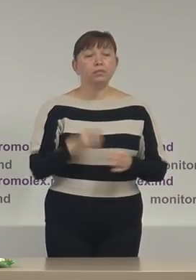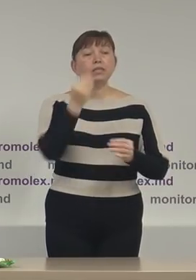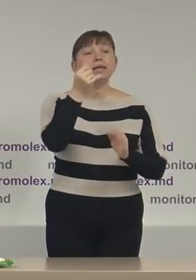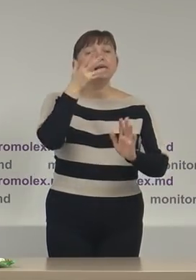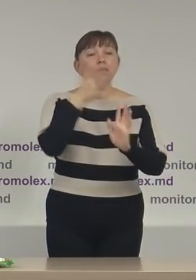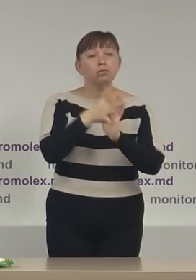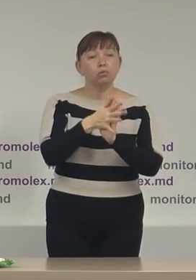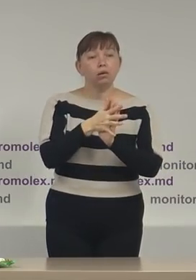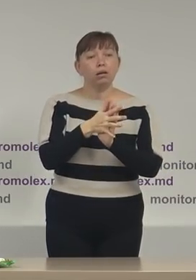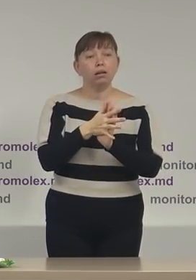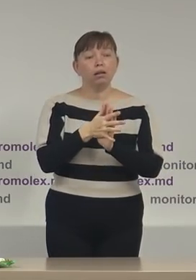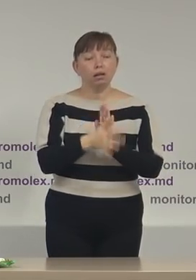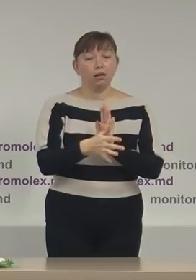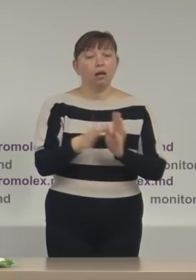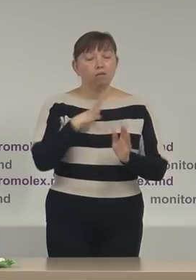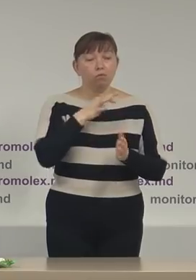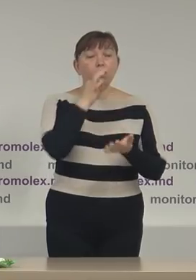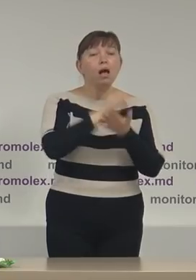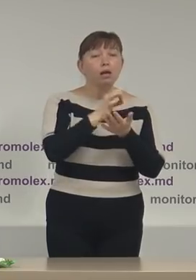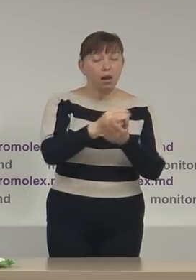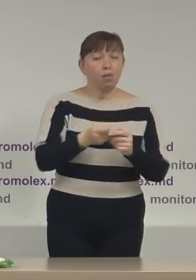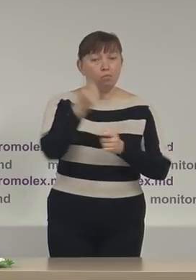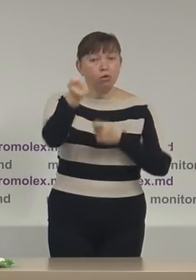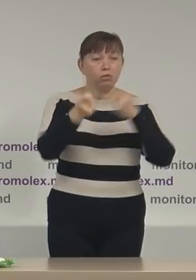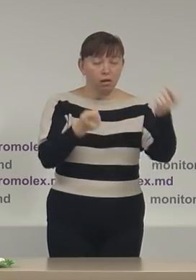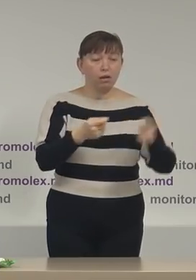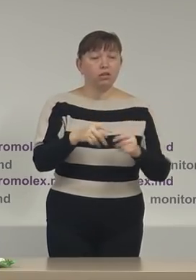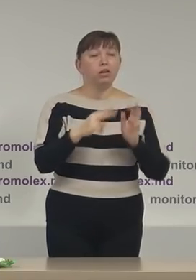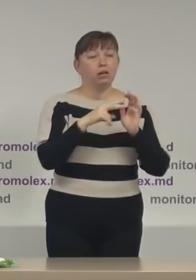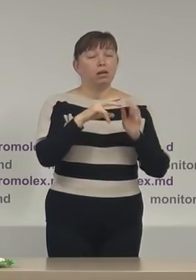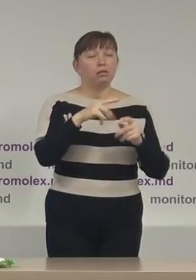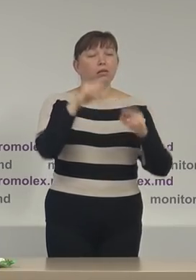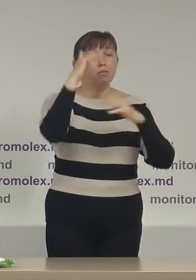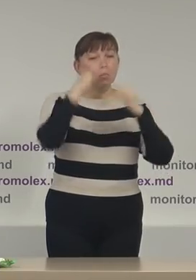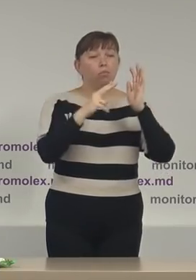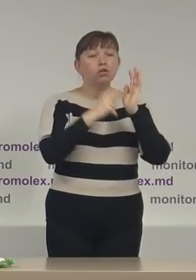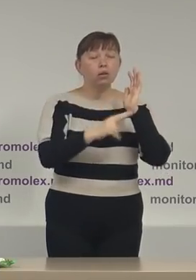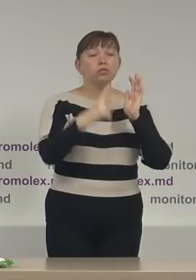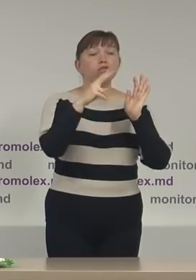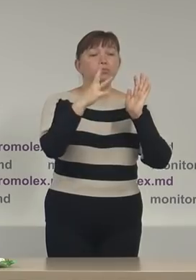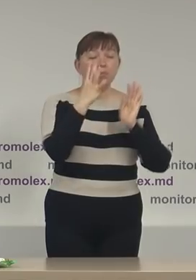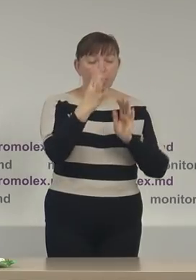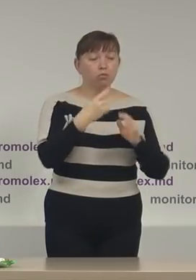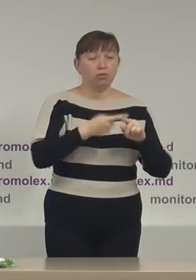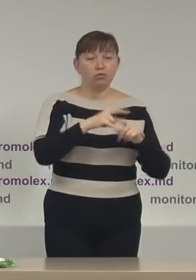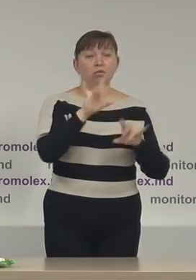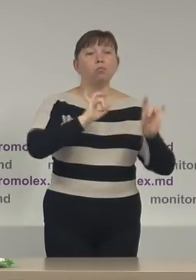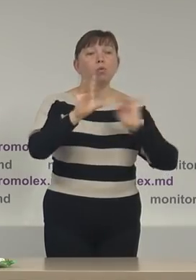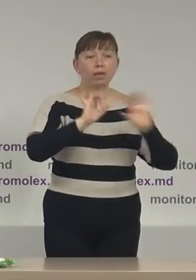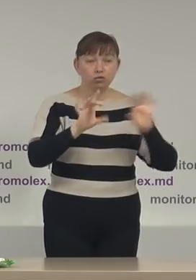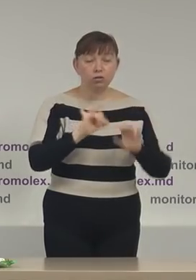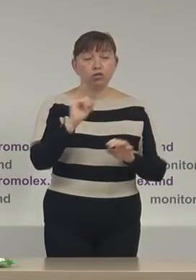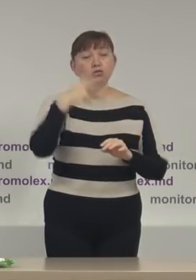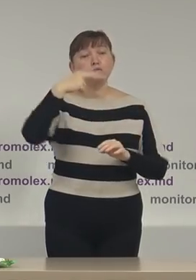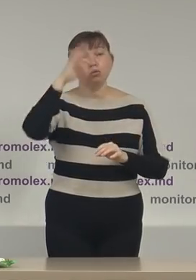cheltuielele raportate de către aceștia în proporție de 74% sunt pentru publicitate și în proporție